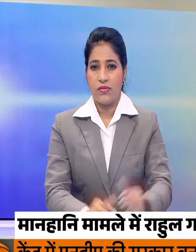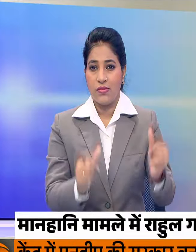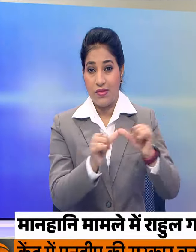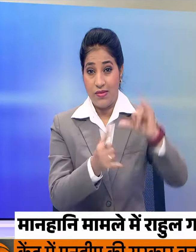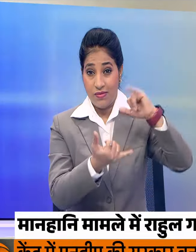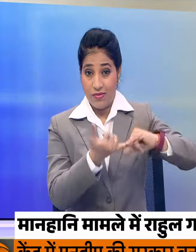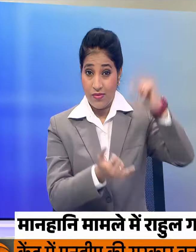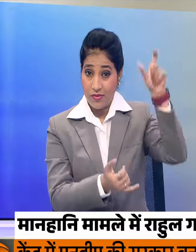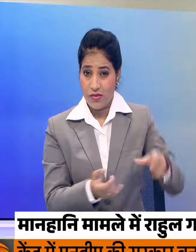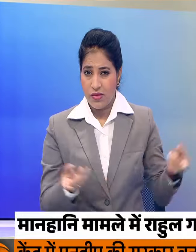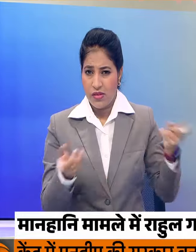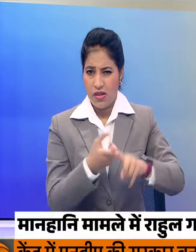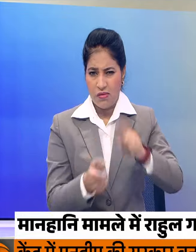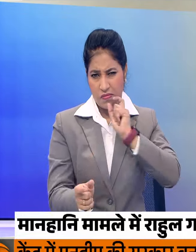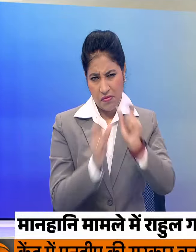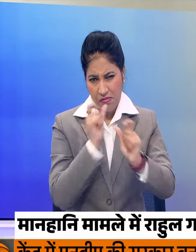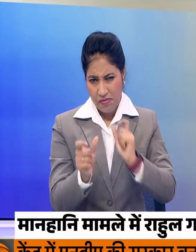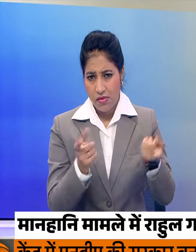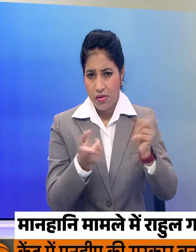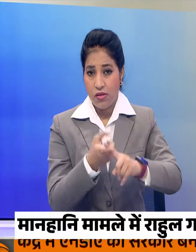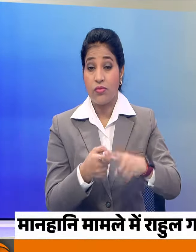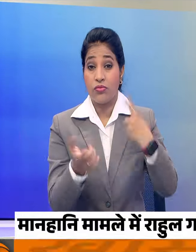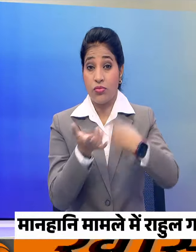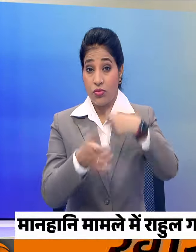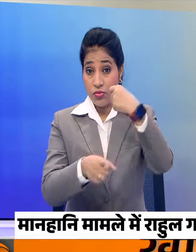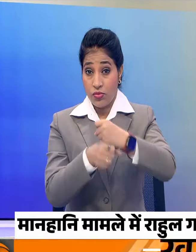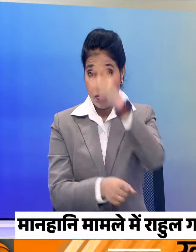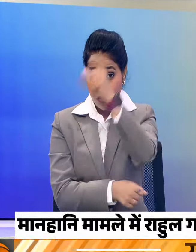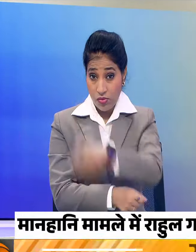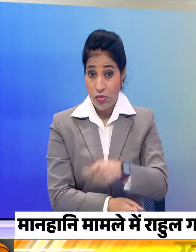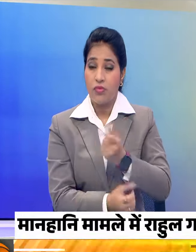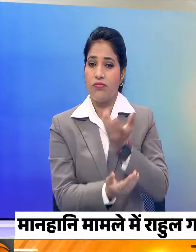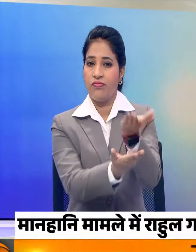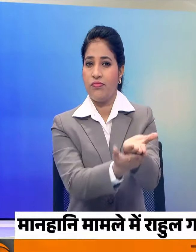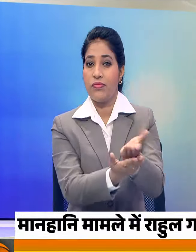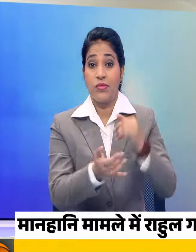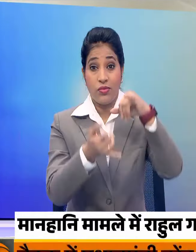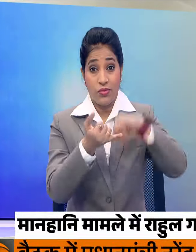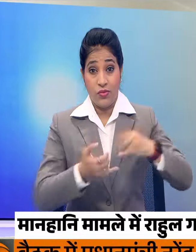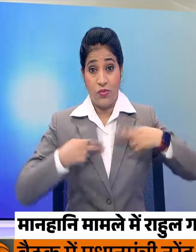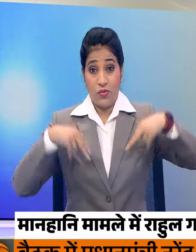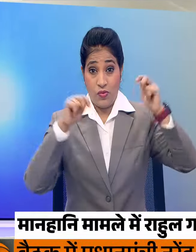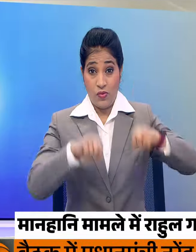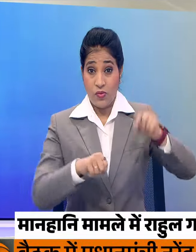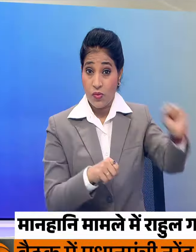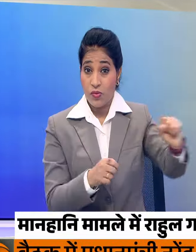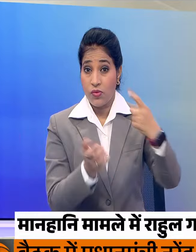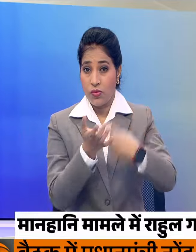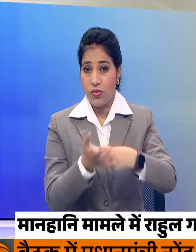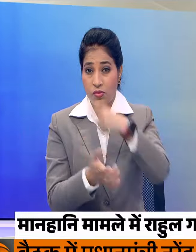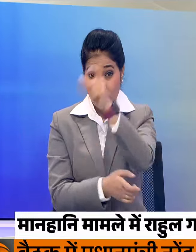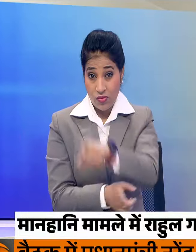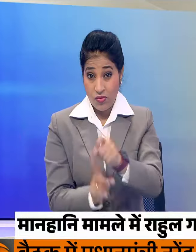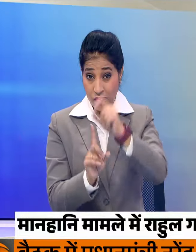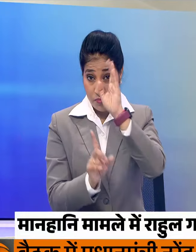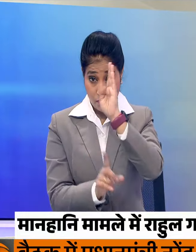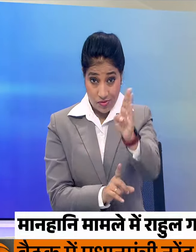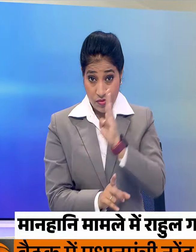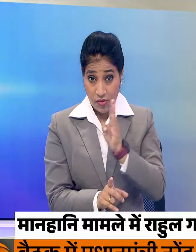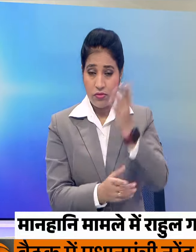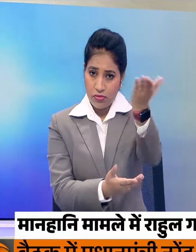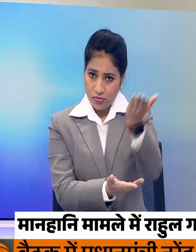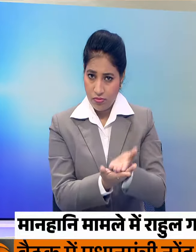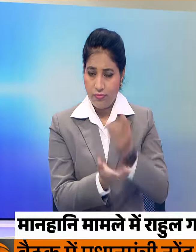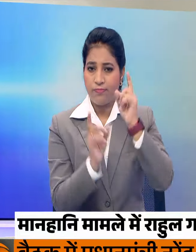अमिच्छा पर आपत्ती जनक टिपणी के मामले में राहुल गांधी की पेशी आज, सुल्तानपूर कोट ने राहुल को व्यक्ति गद्रूप से पेश होने का